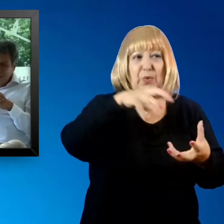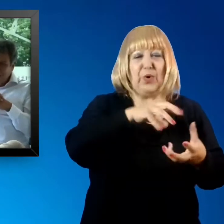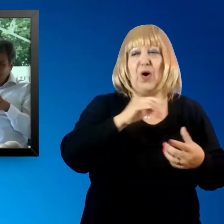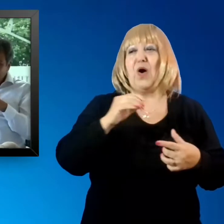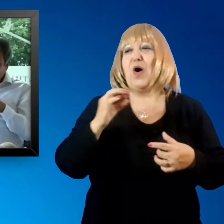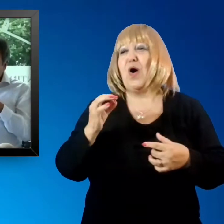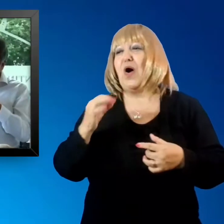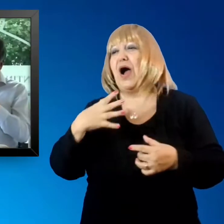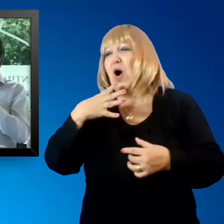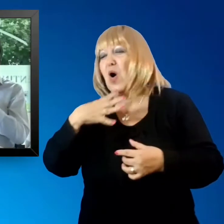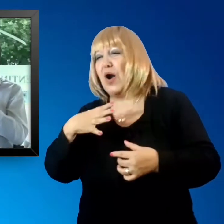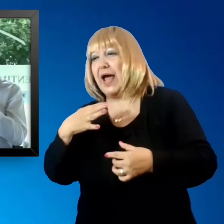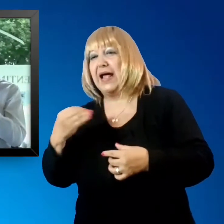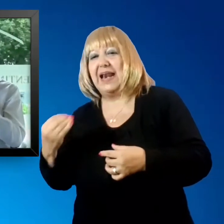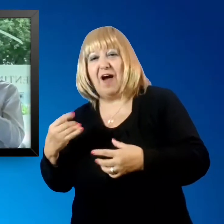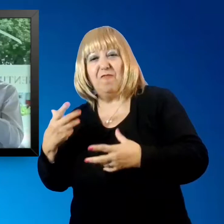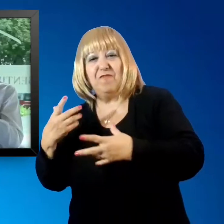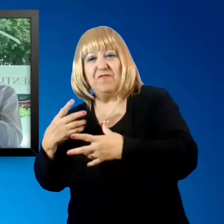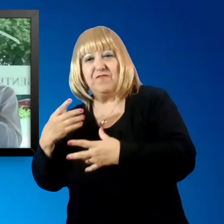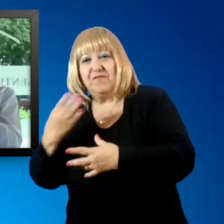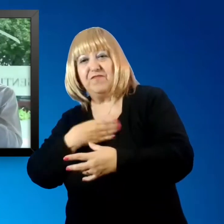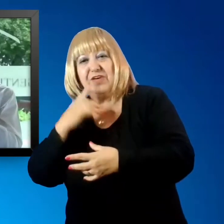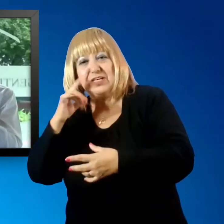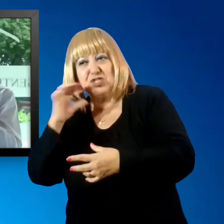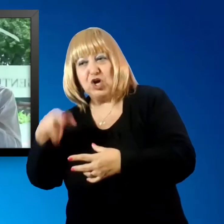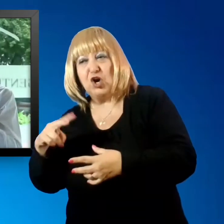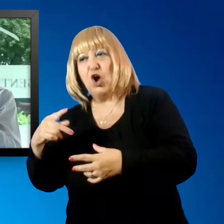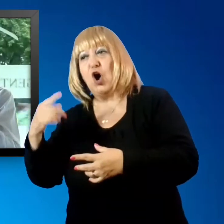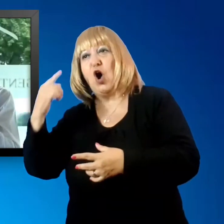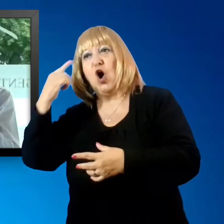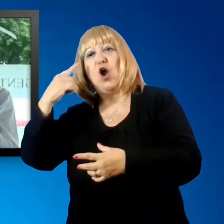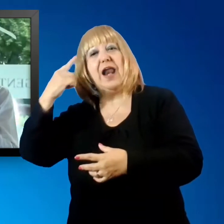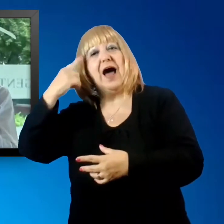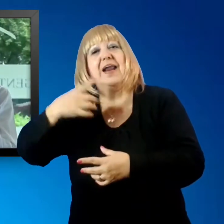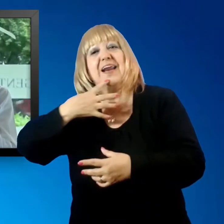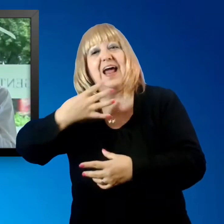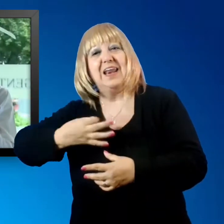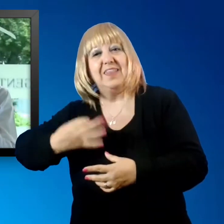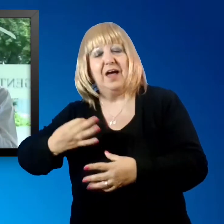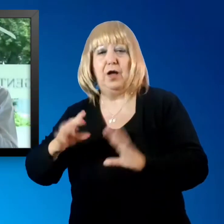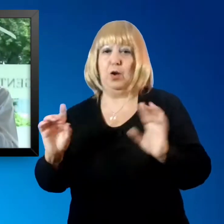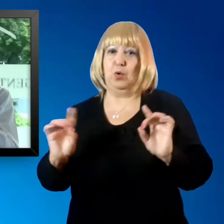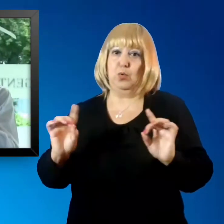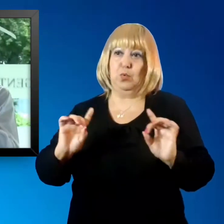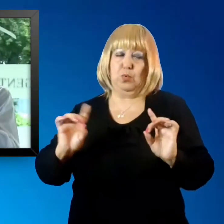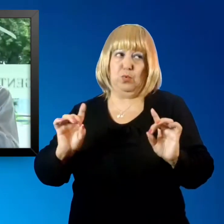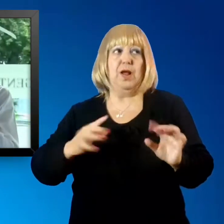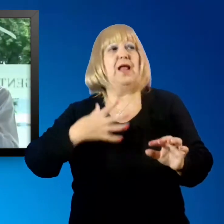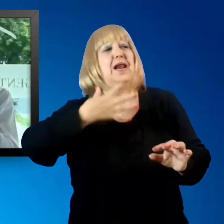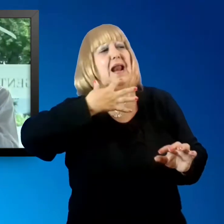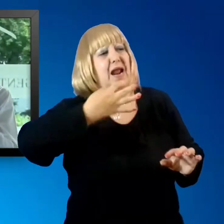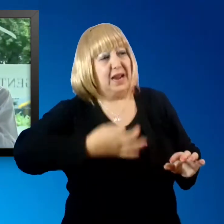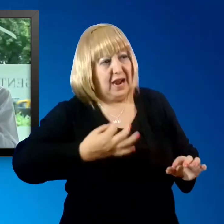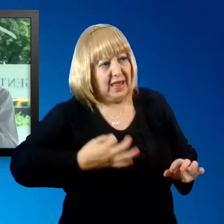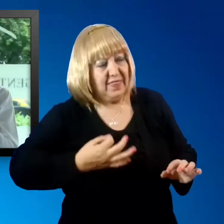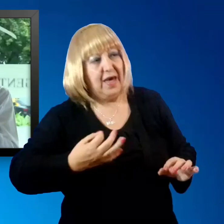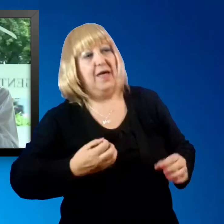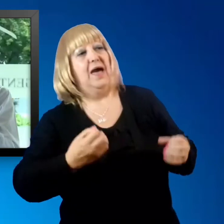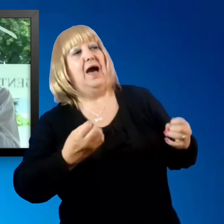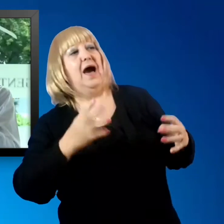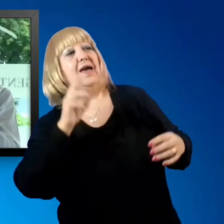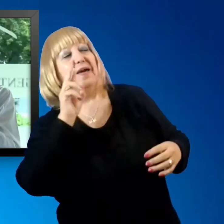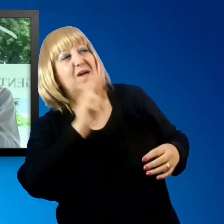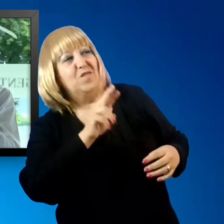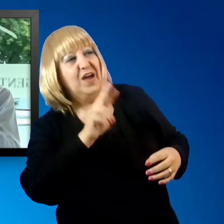No, la realidad. La ficción está en nuestra mente muchas veces. Hay que enfocarnos en la realidad. Por eso hay que ver información en estos momentos de pánico generalizado,